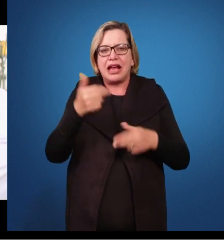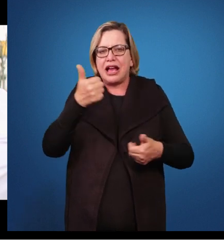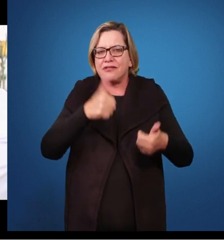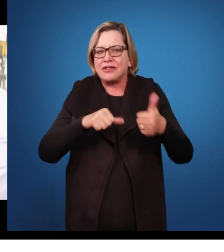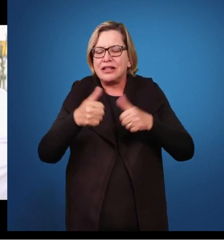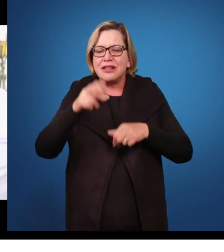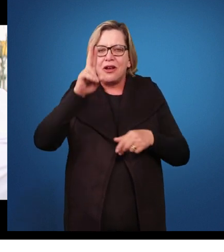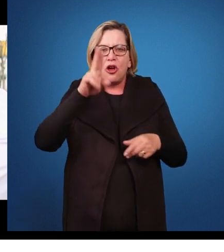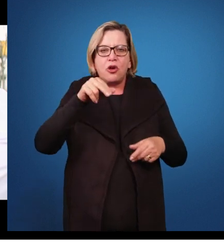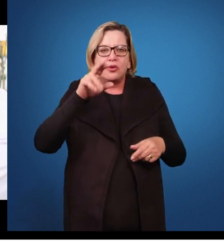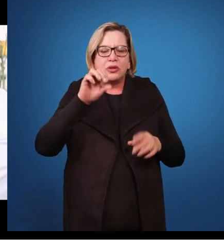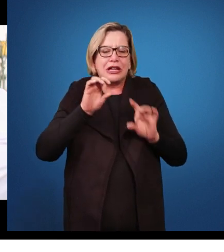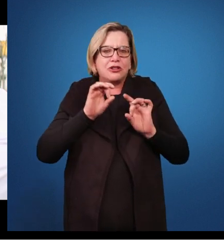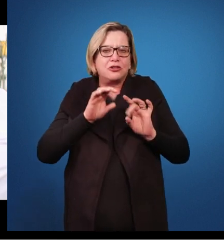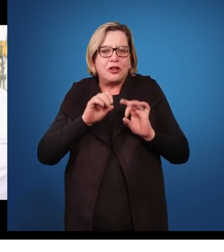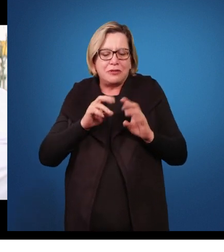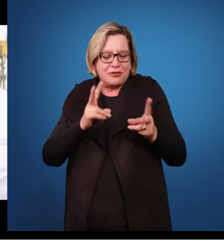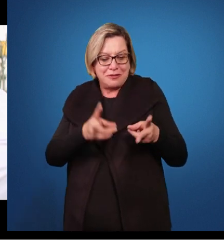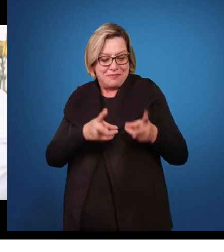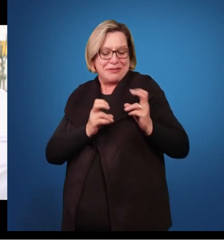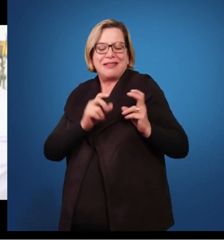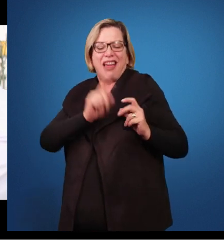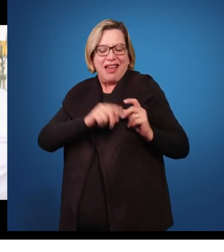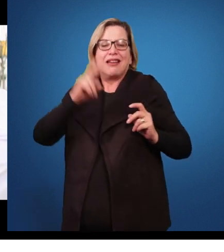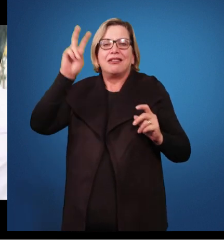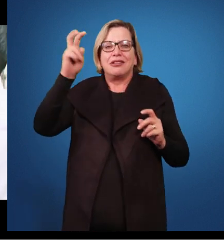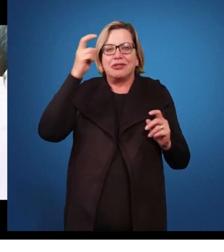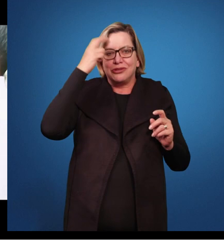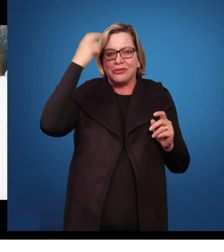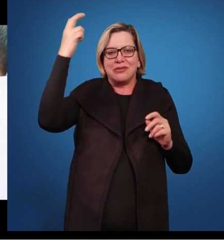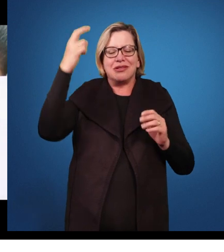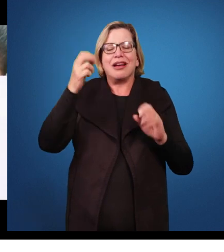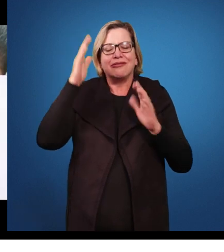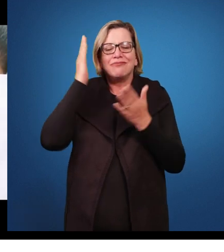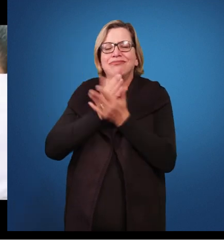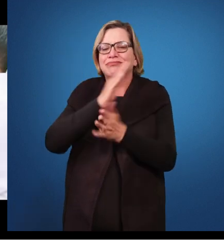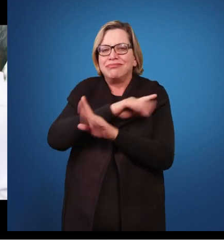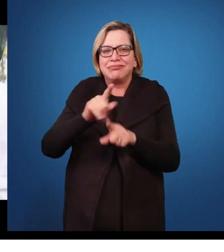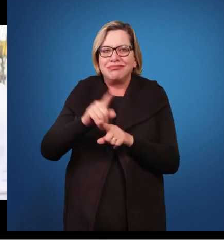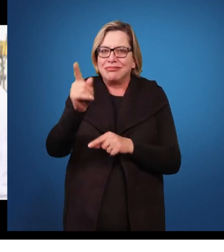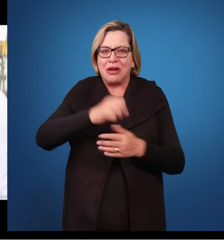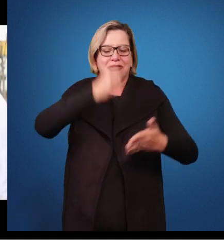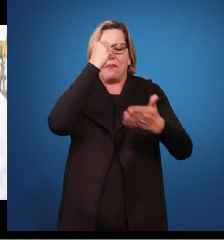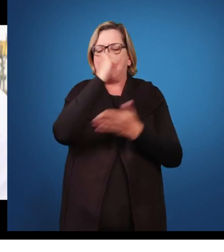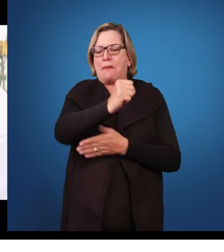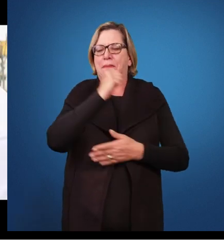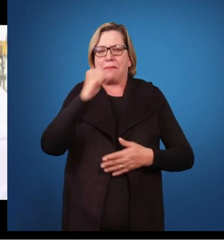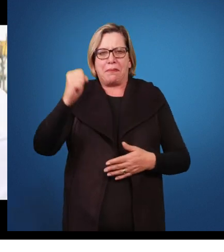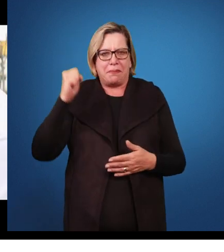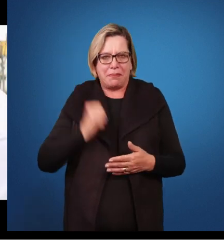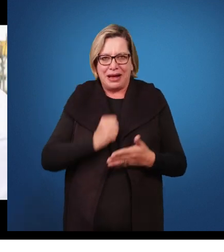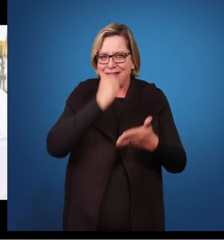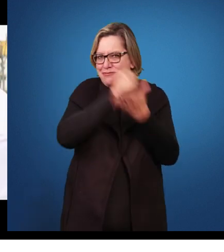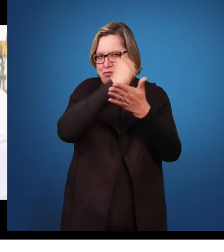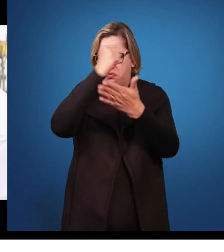apenas para você ter um diagnóstico. A gente sempre fala isso. Não é só para rotular, identificar. Então, a avaliação é um processo